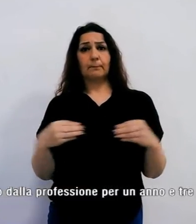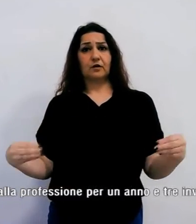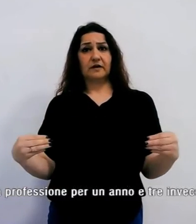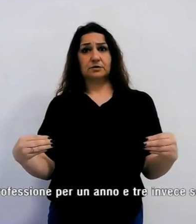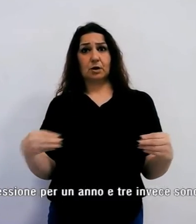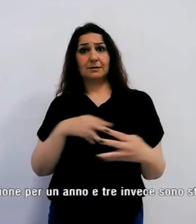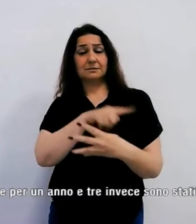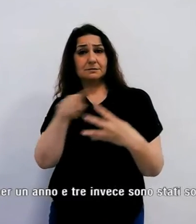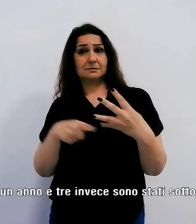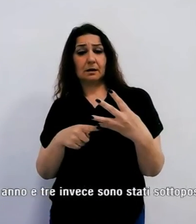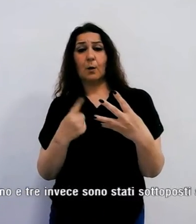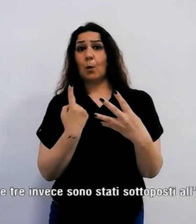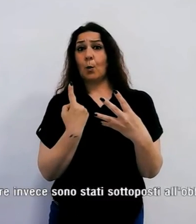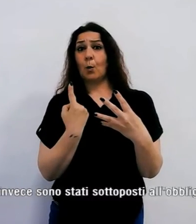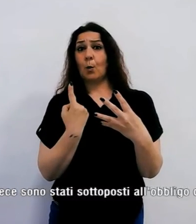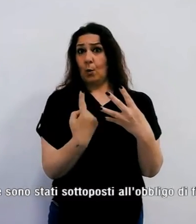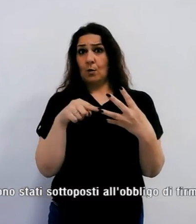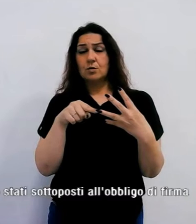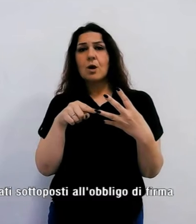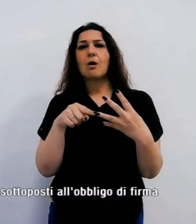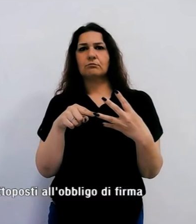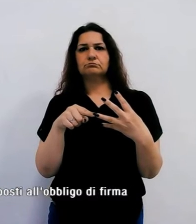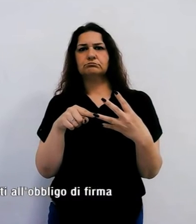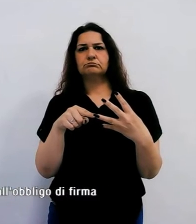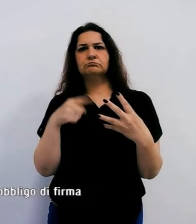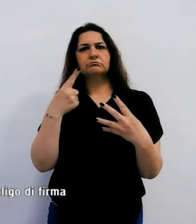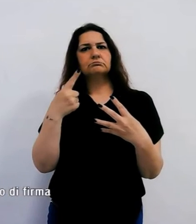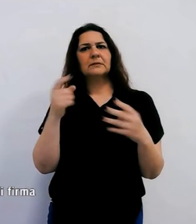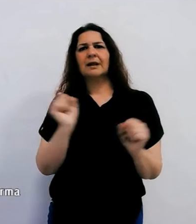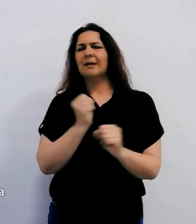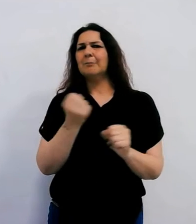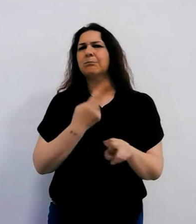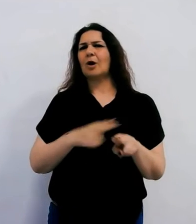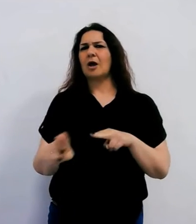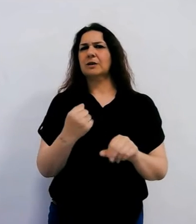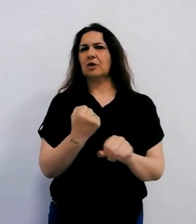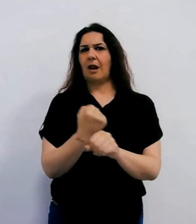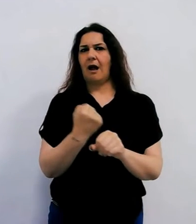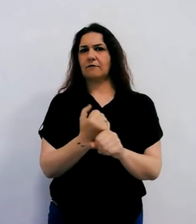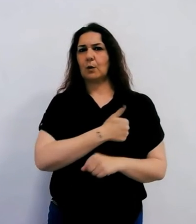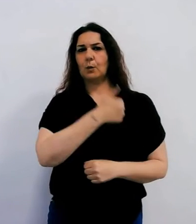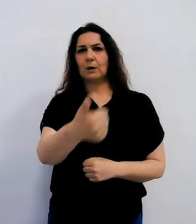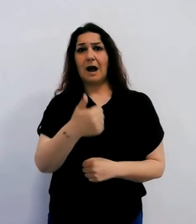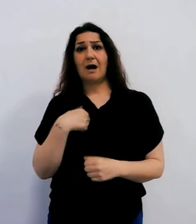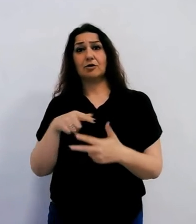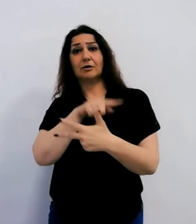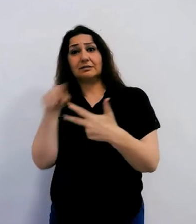interdetto dalla professione per un anno e tre sono stati sottoposti all'obbligo di firma.